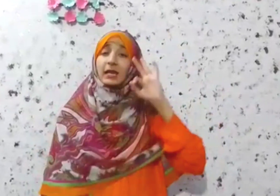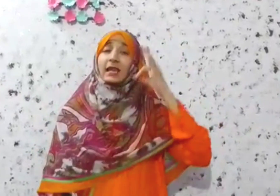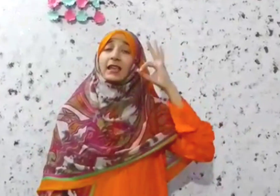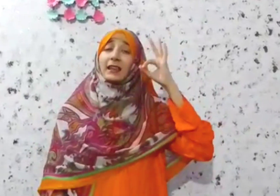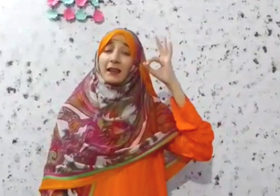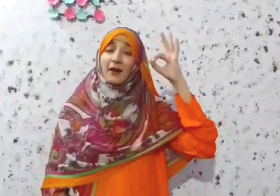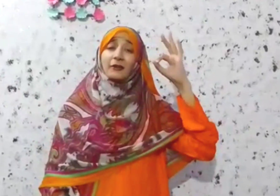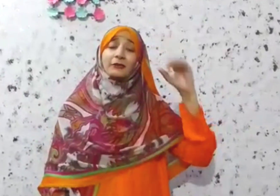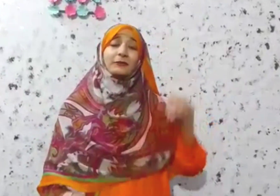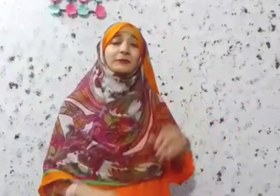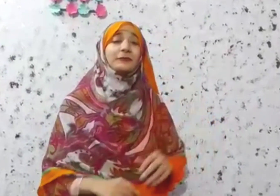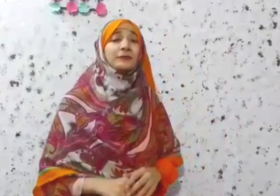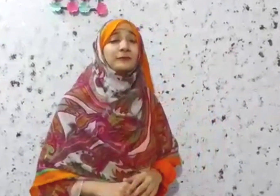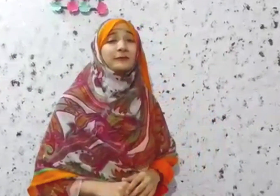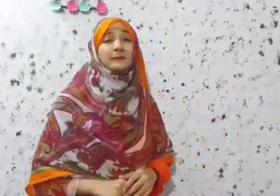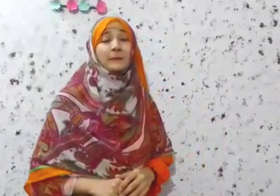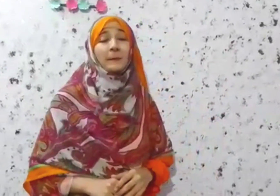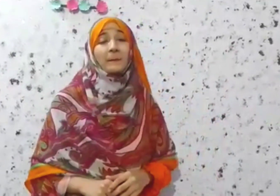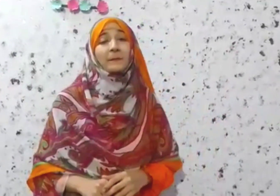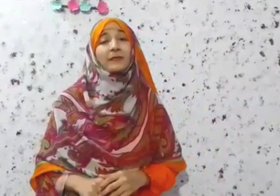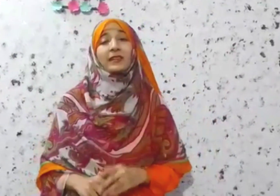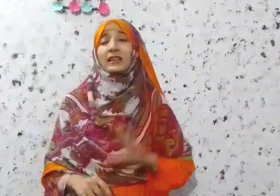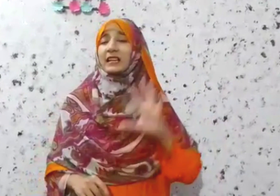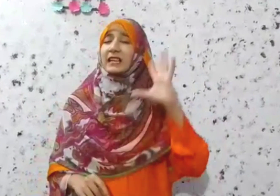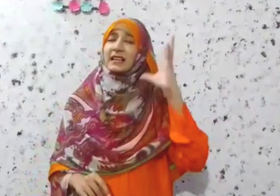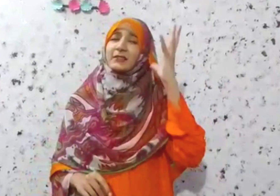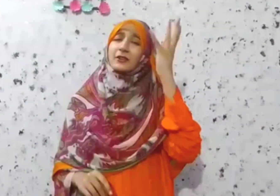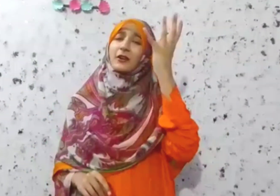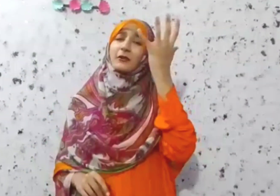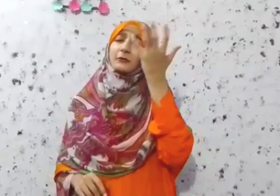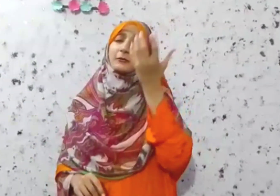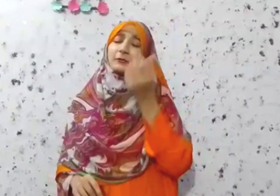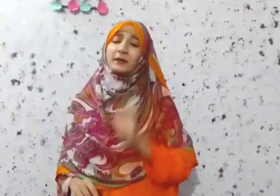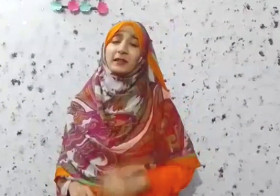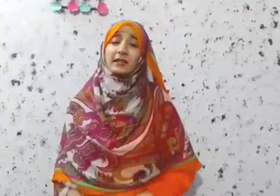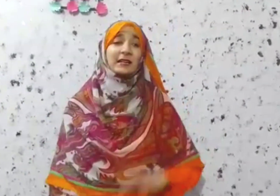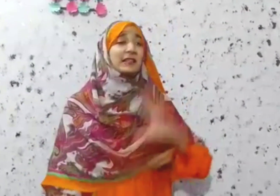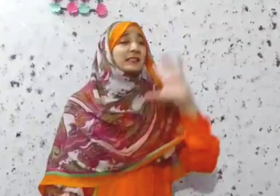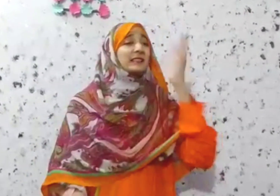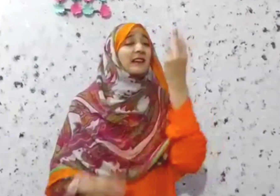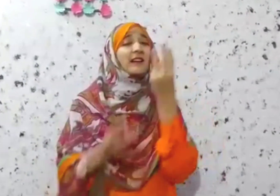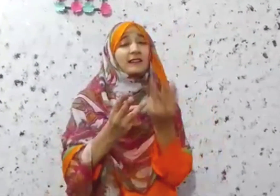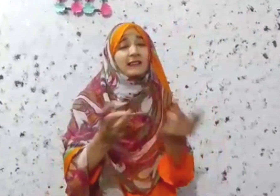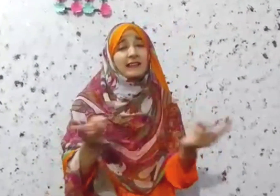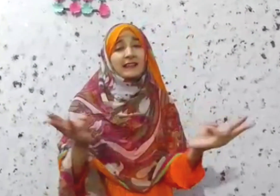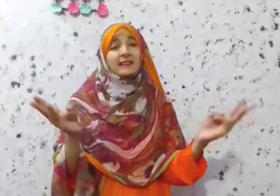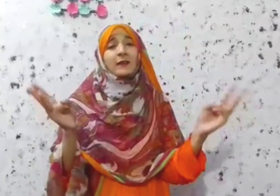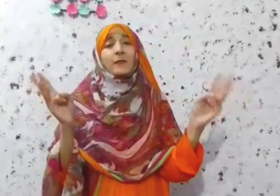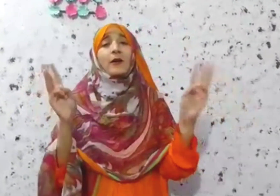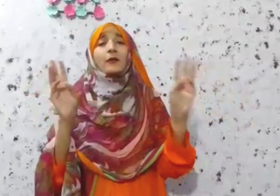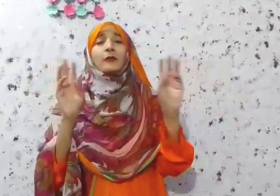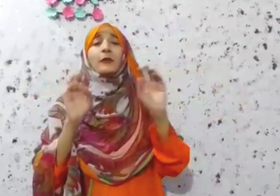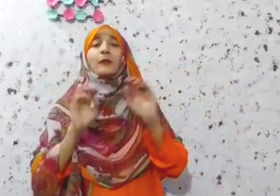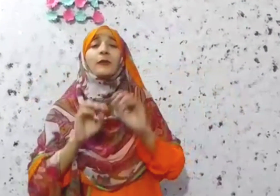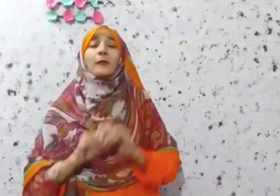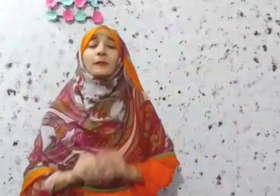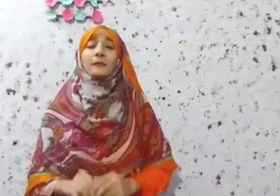तेरा नूर सारे जहानों में, सारे जमानों